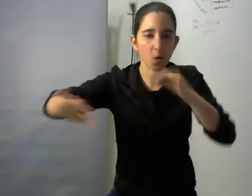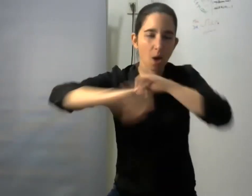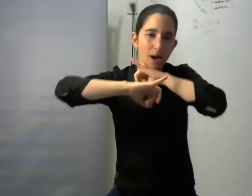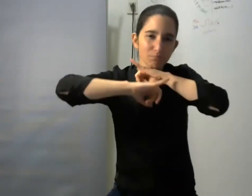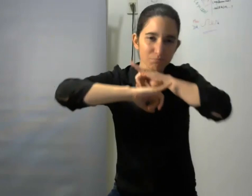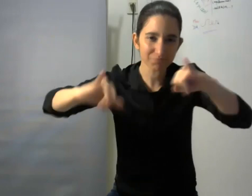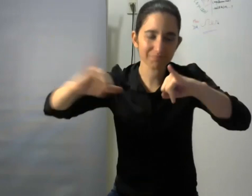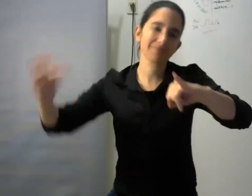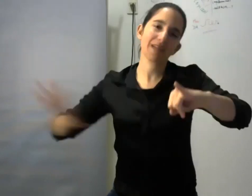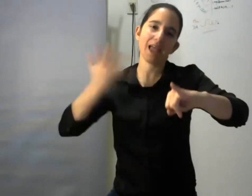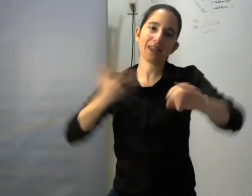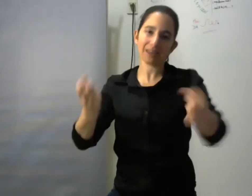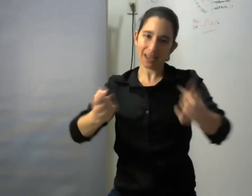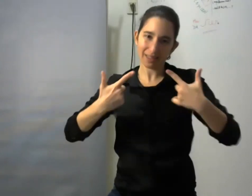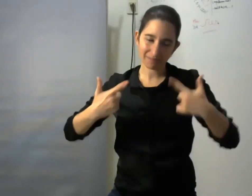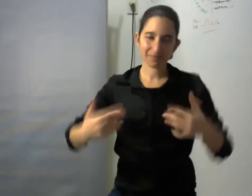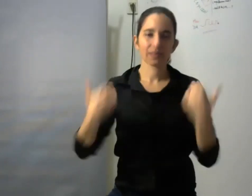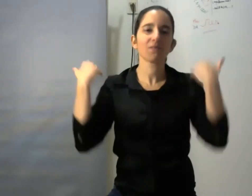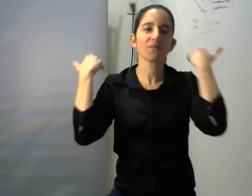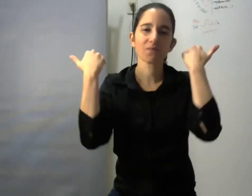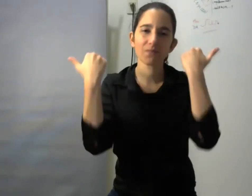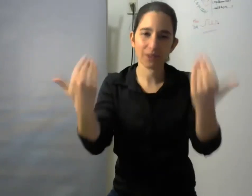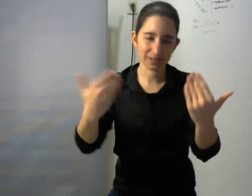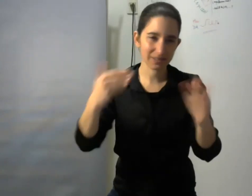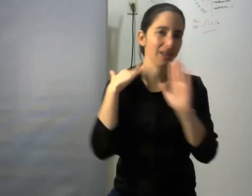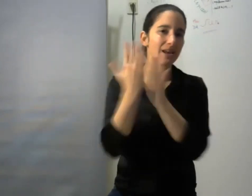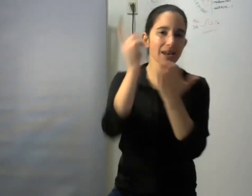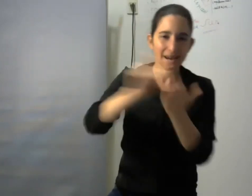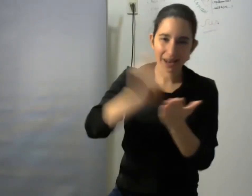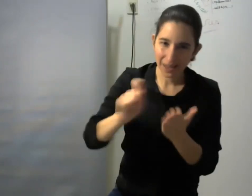felicitaciones a todos los que lo llevaron adelante y quisieron que exista